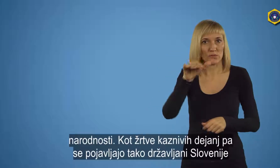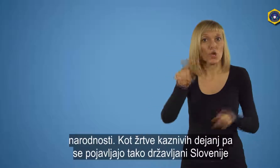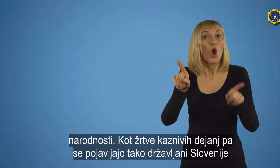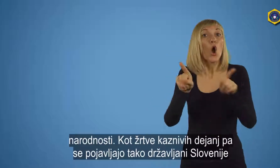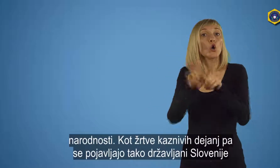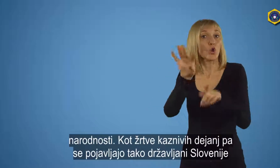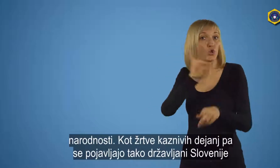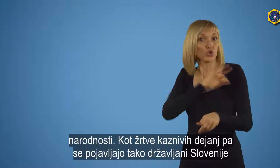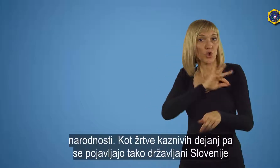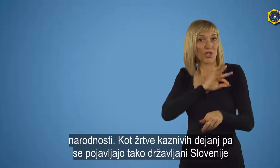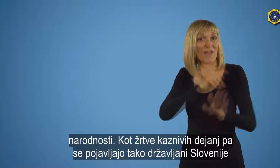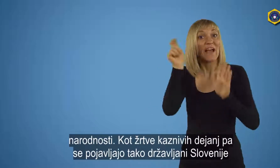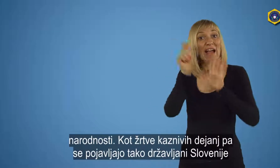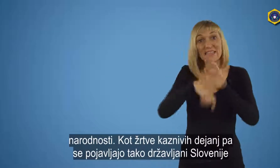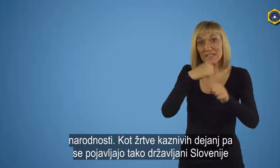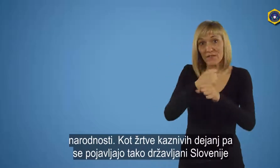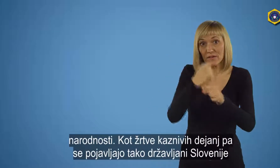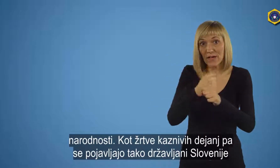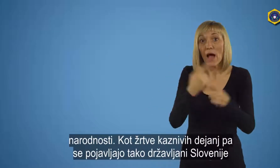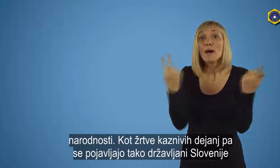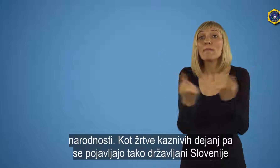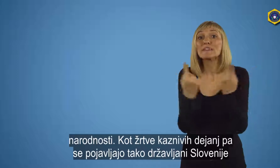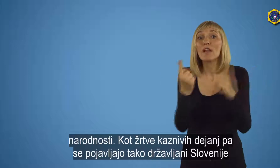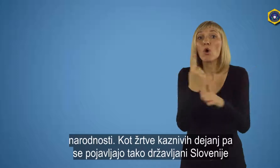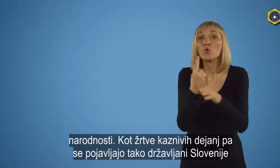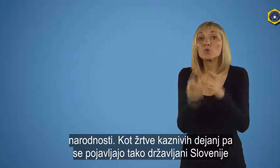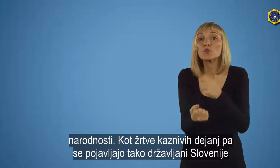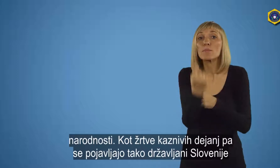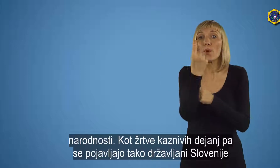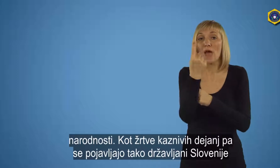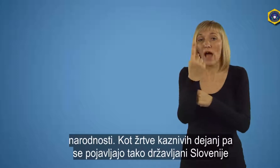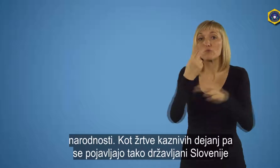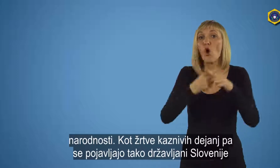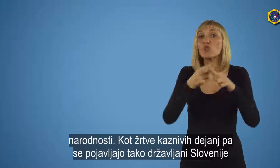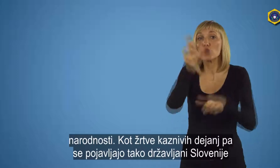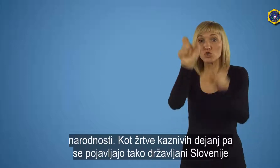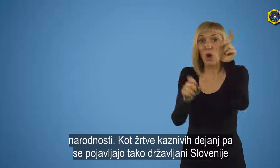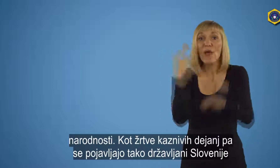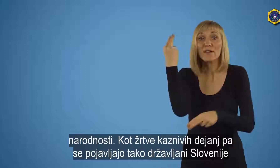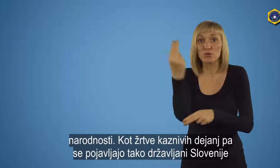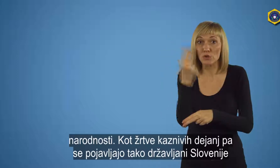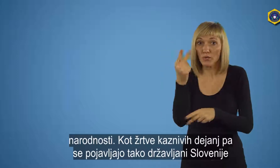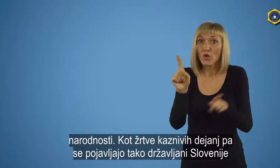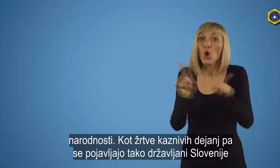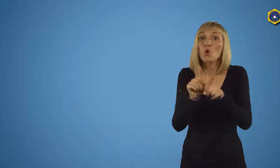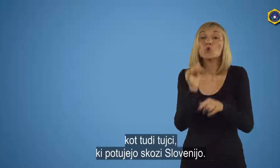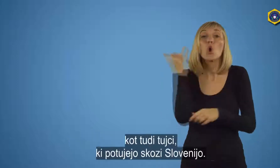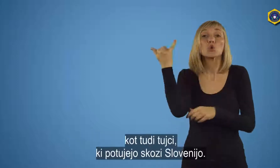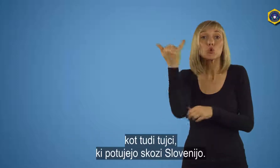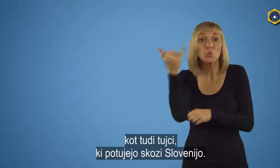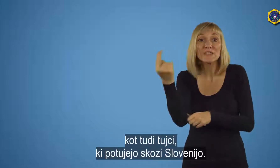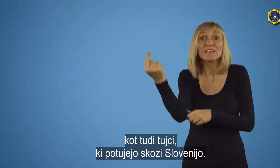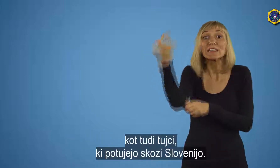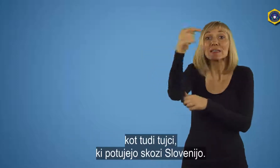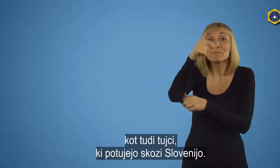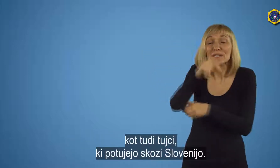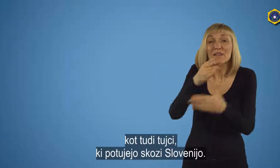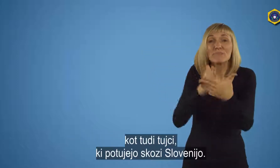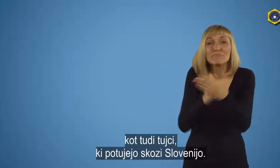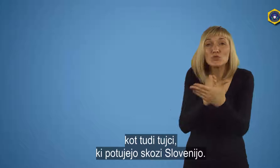Kot žrtve kaznivih dejan pa se pojavljajo tako državljani Slovenije, kot tudi tujci, ki potujejo skozi Slovenijo.